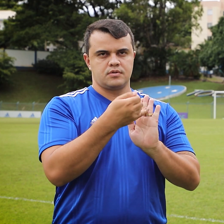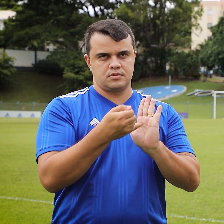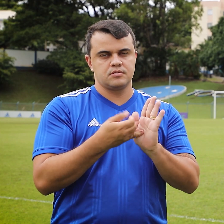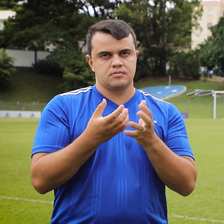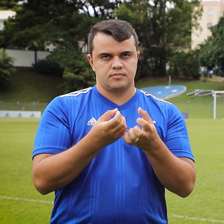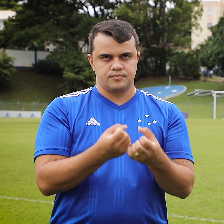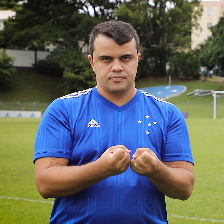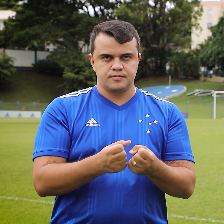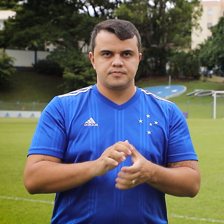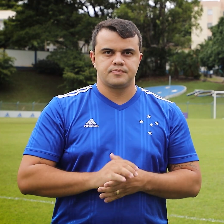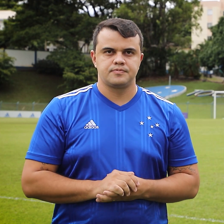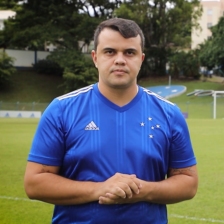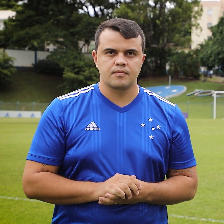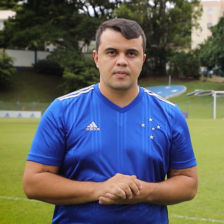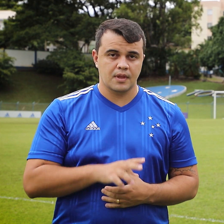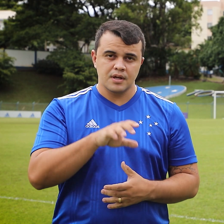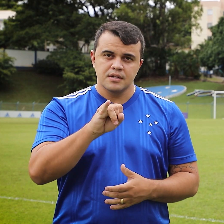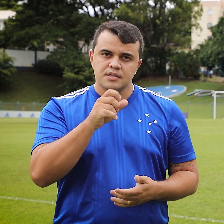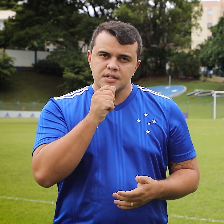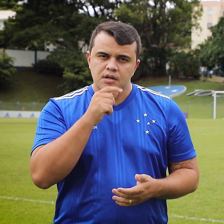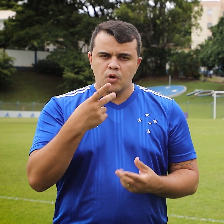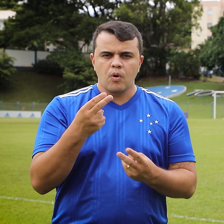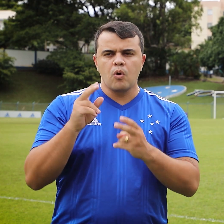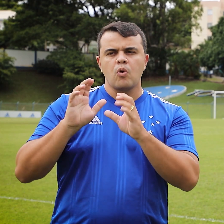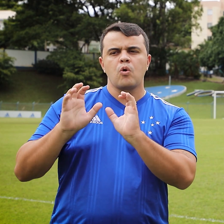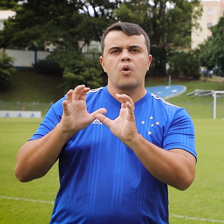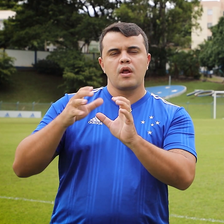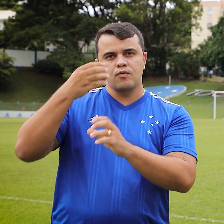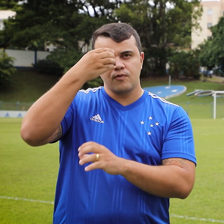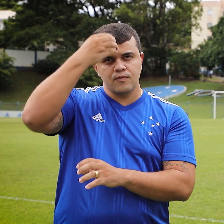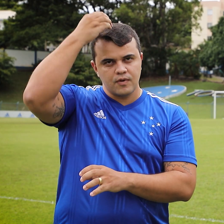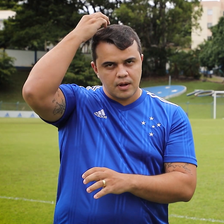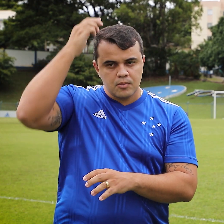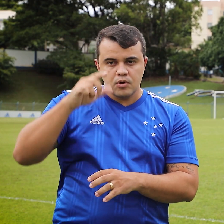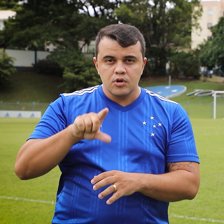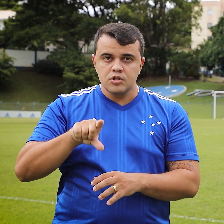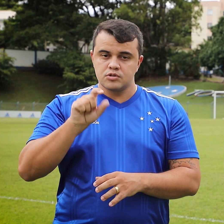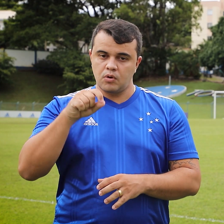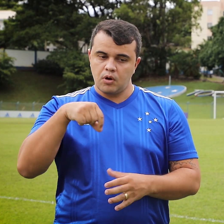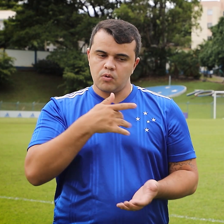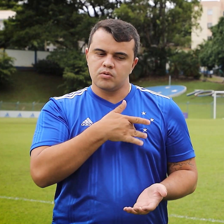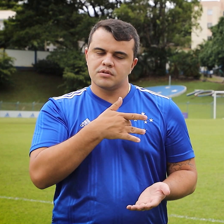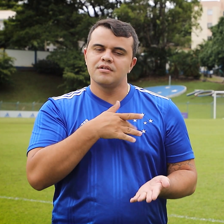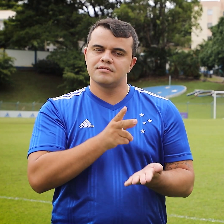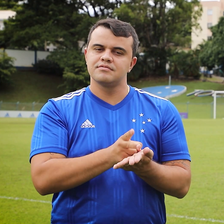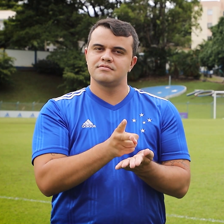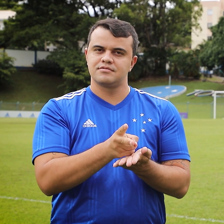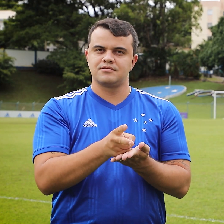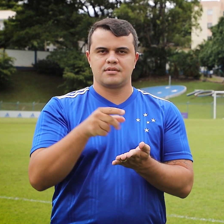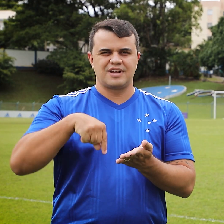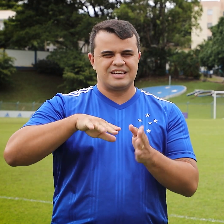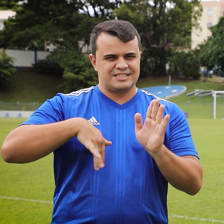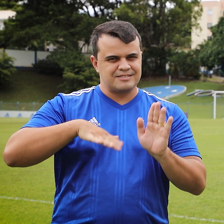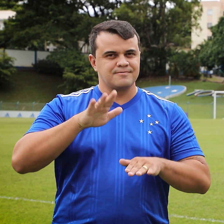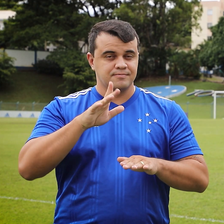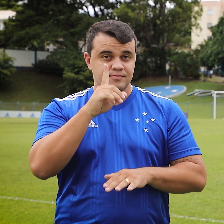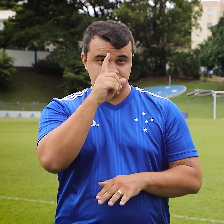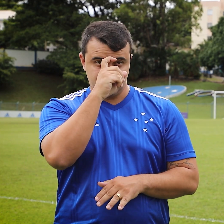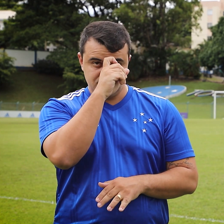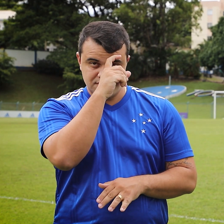Se você é como o goleiro Fábio e escolheu ficar com o Cruzeiro, mesmo nos momentos mais difíceis, te convido a conhecer